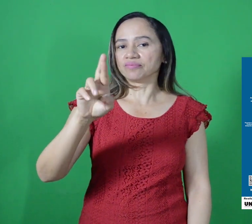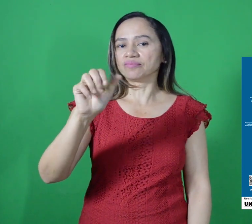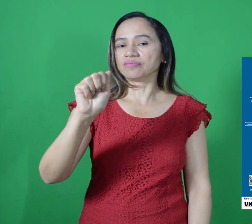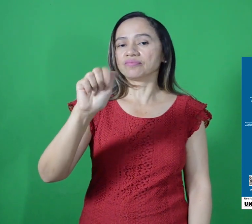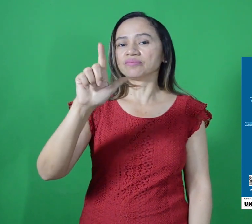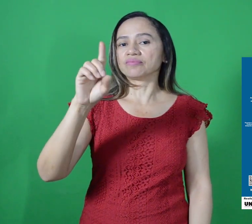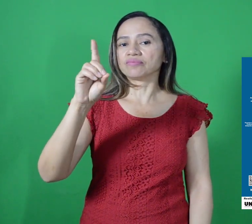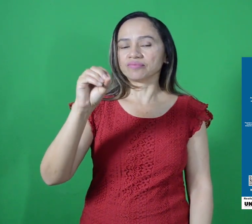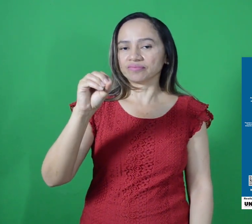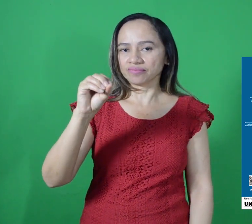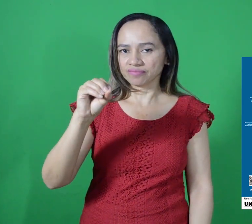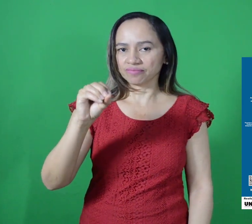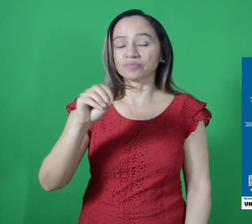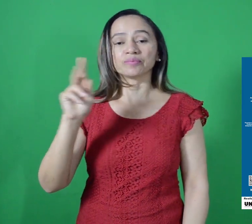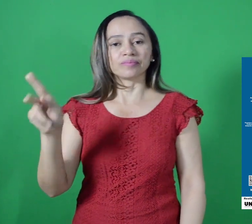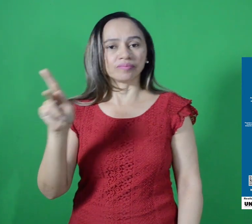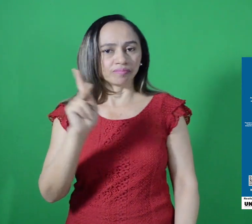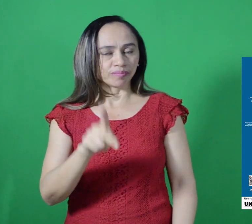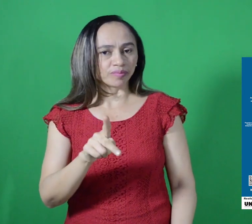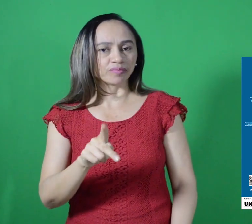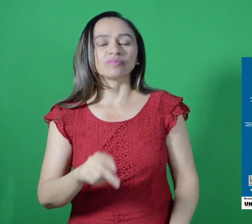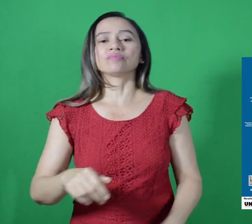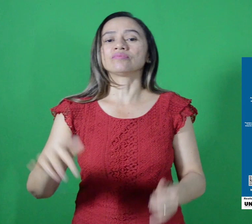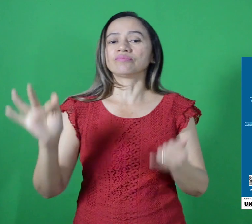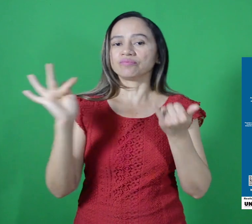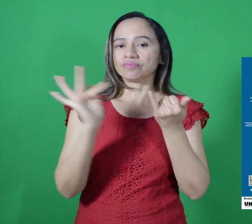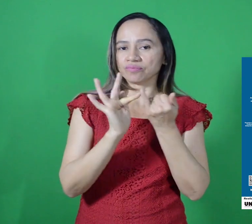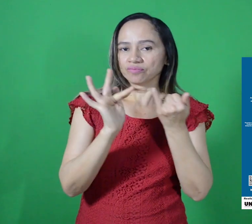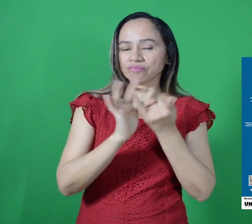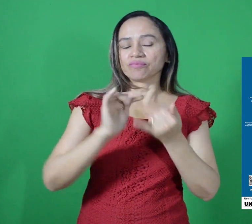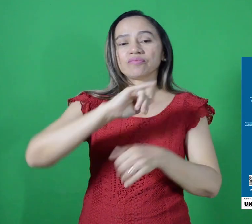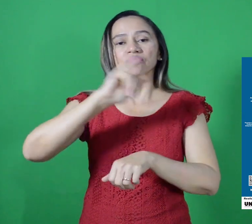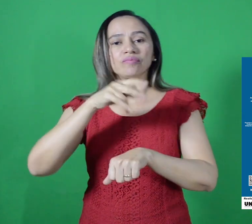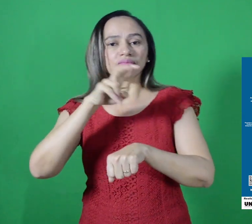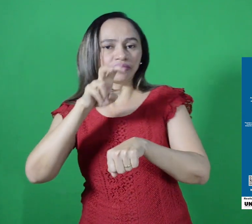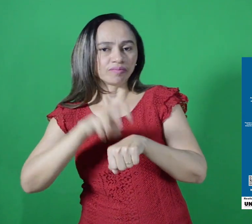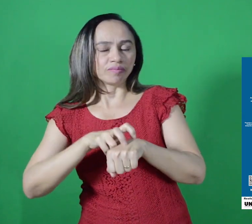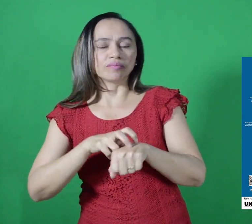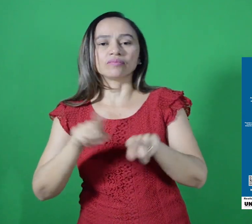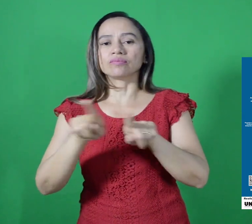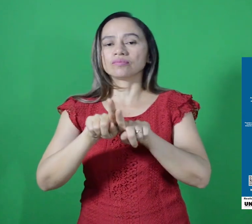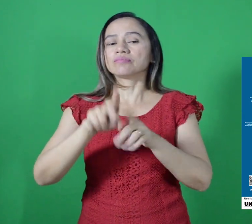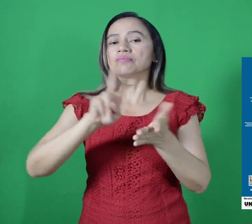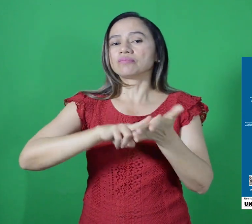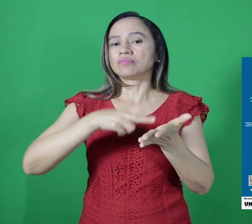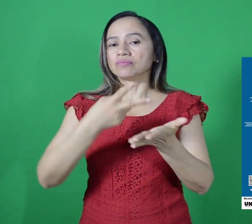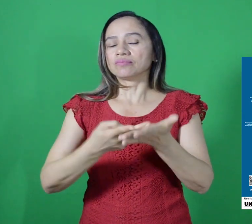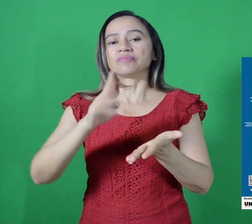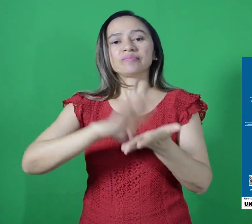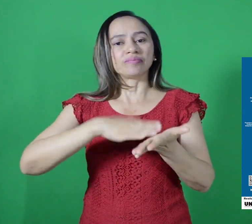professor Francisco Everaldo Canto de Oliveira, do Instituto Federal da Bahia.